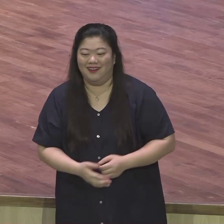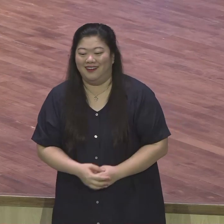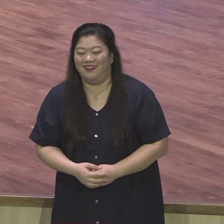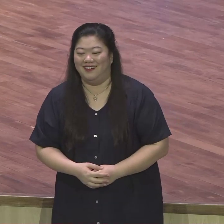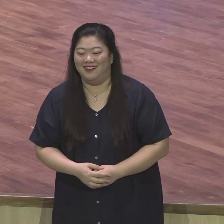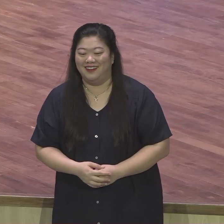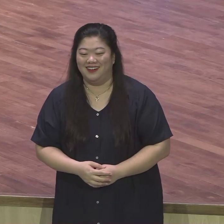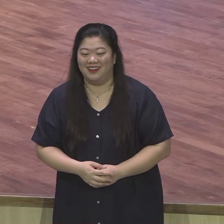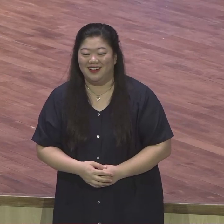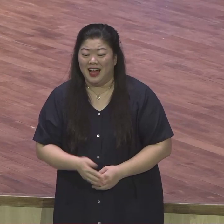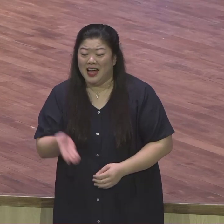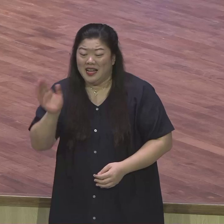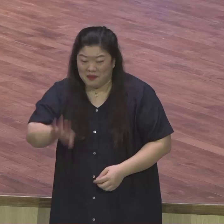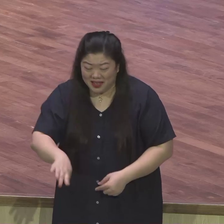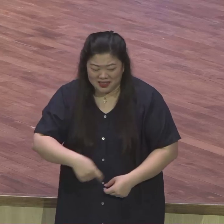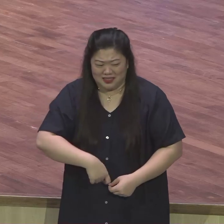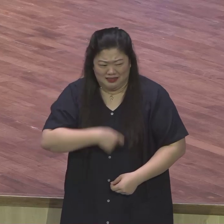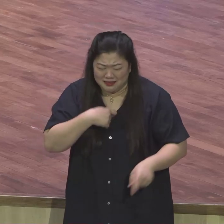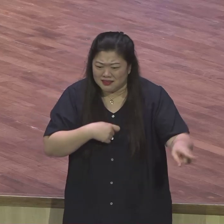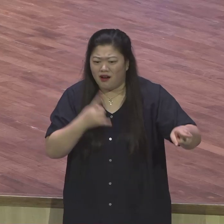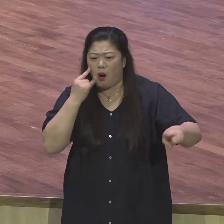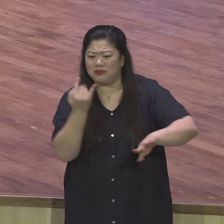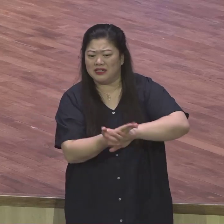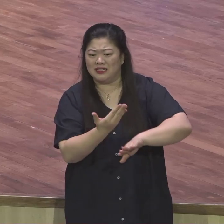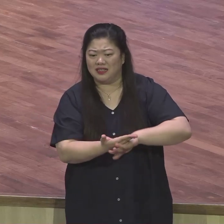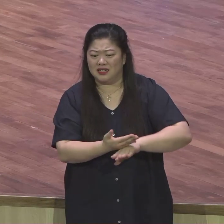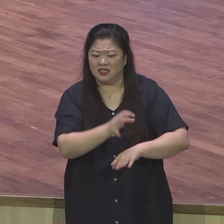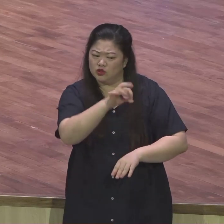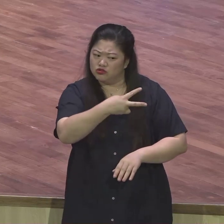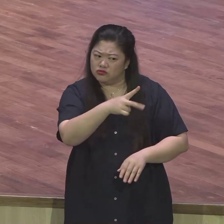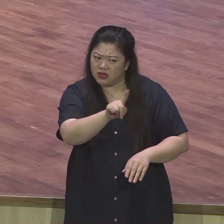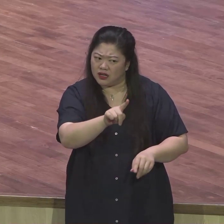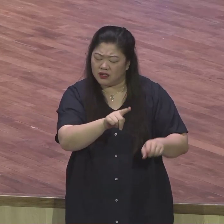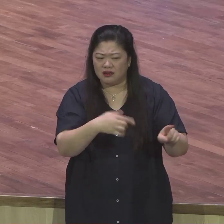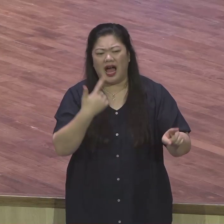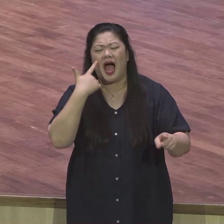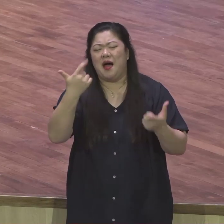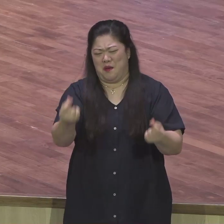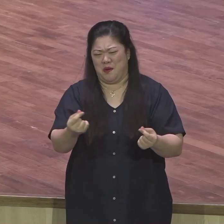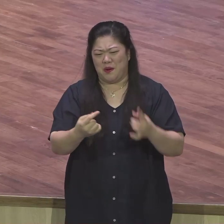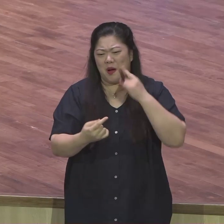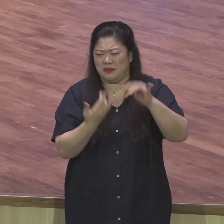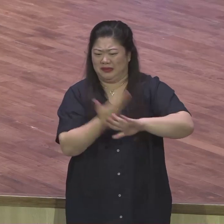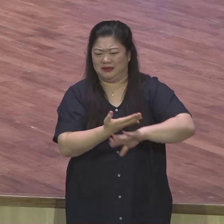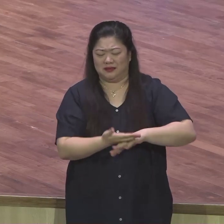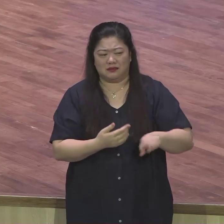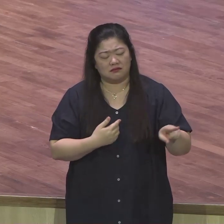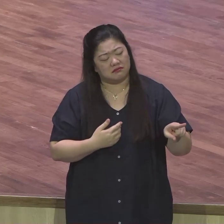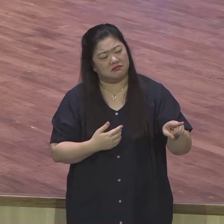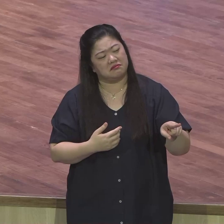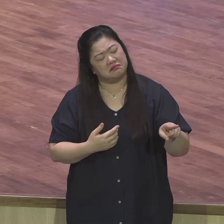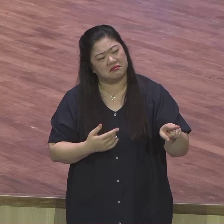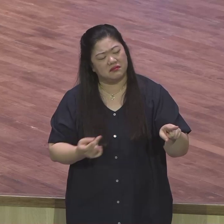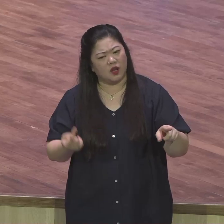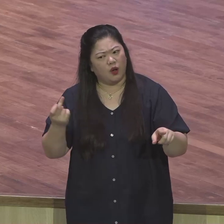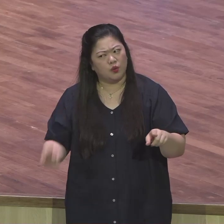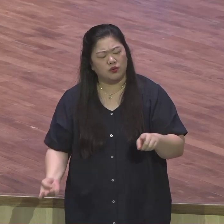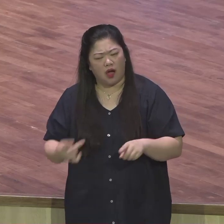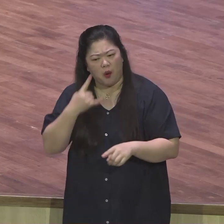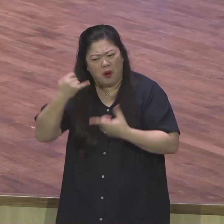배달을 유다가 무슨 변함인을 지우고 무슨 관계 배달은 행제예요. 근데 내가